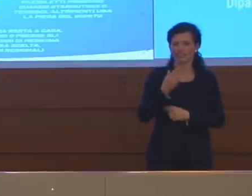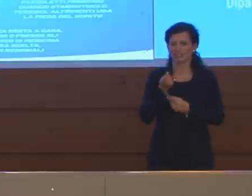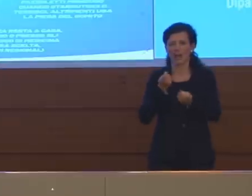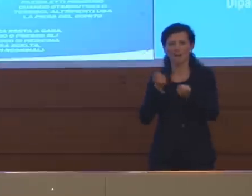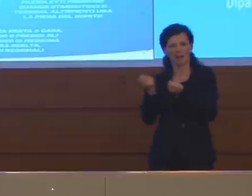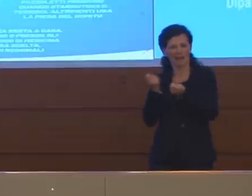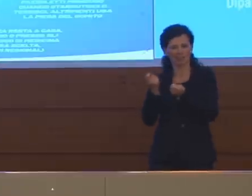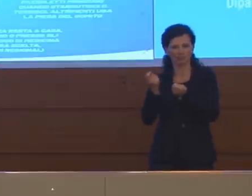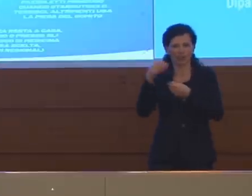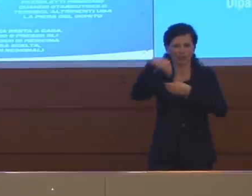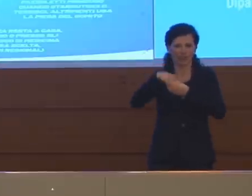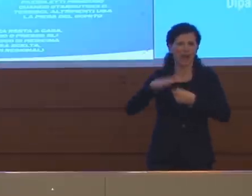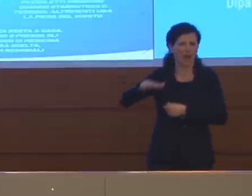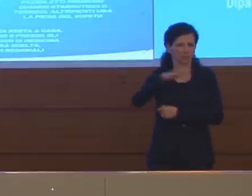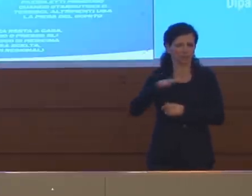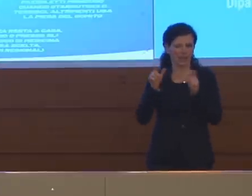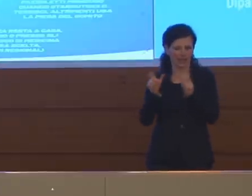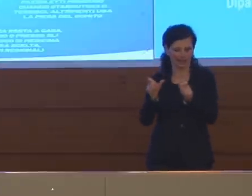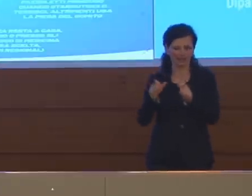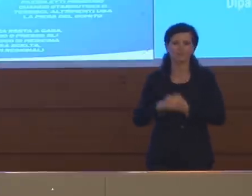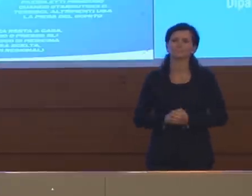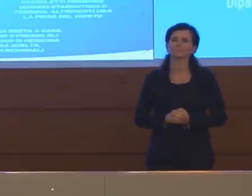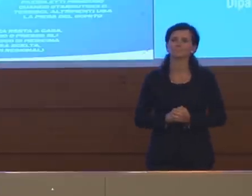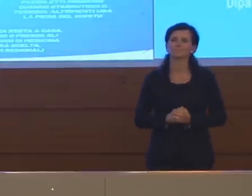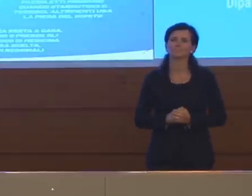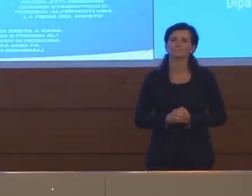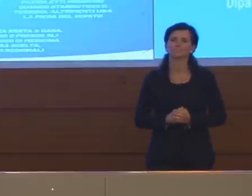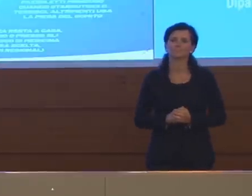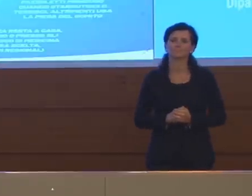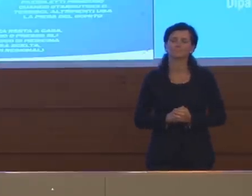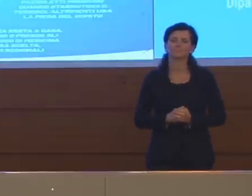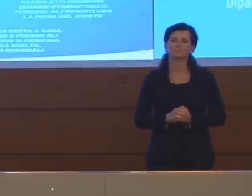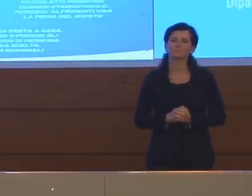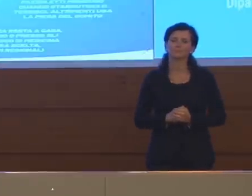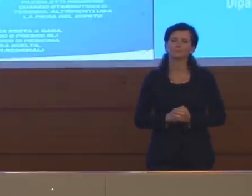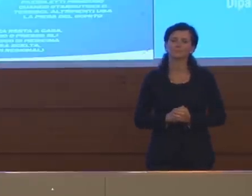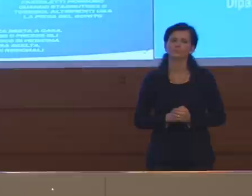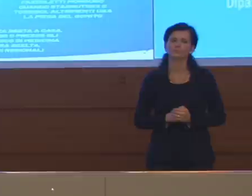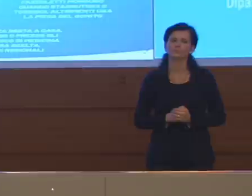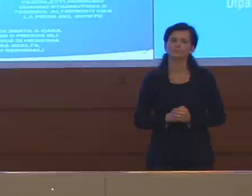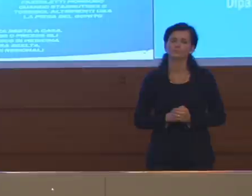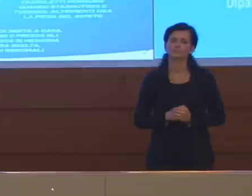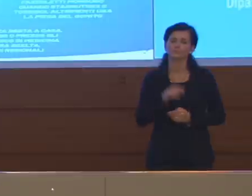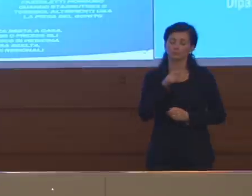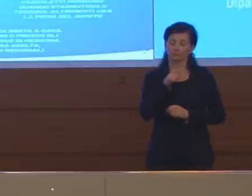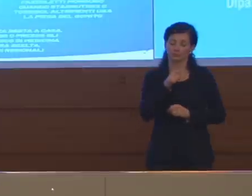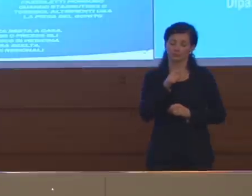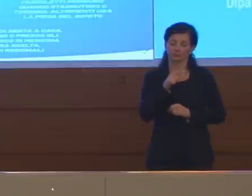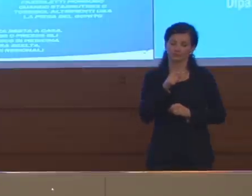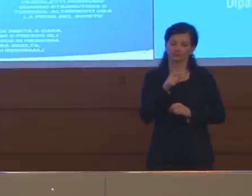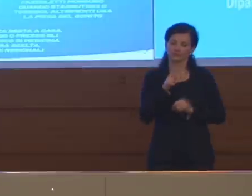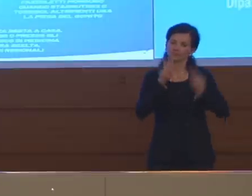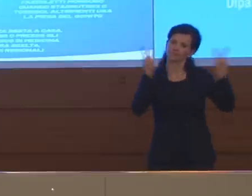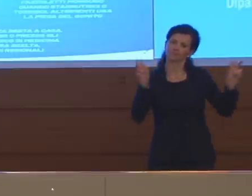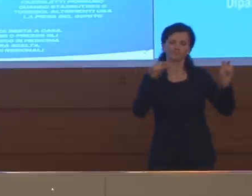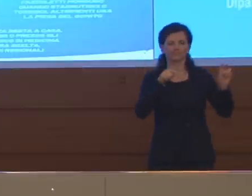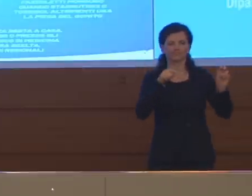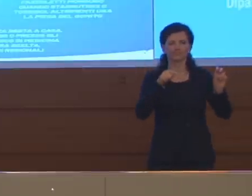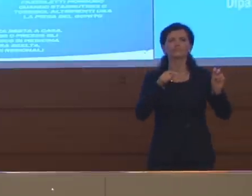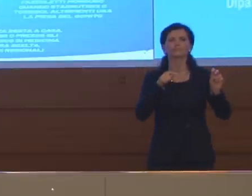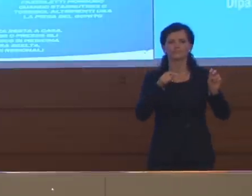La logica che c'è dietro questa espressione è una logica che si applica in quelle